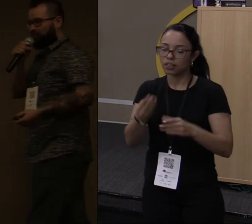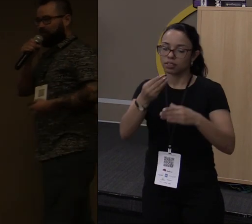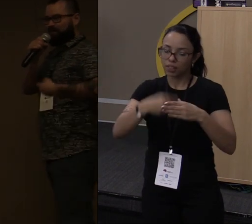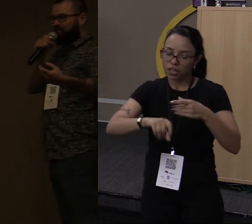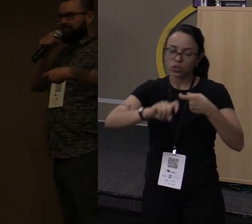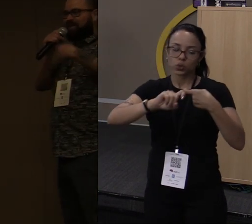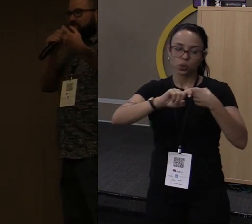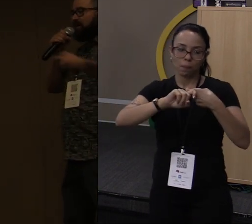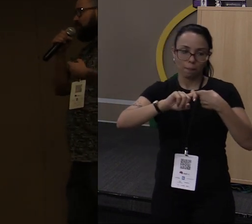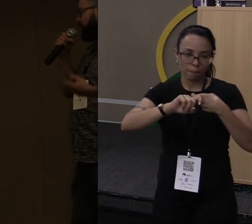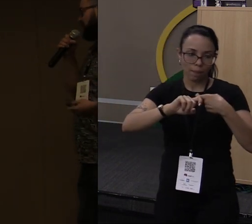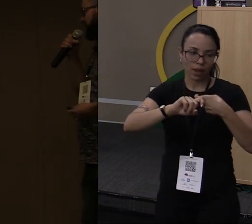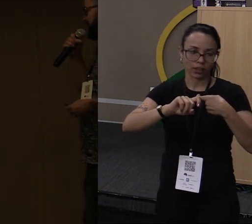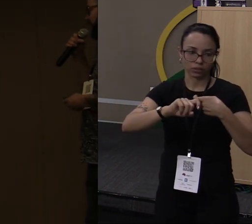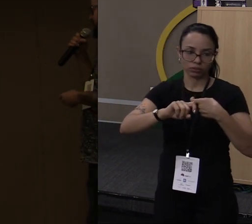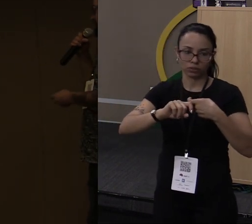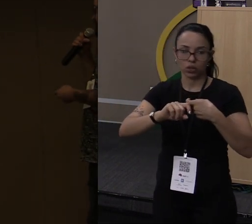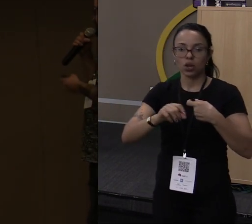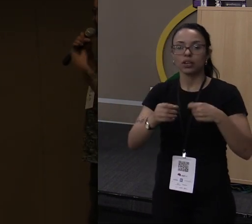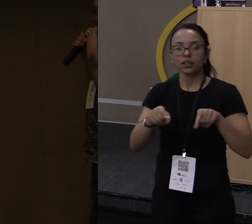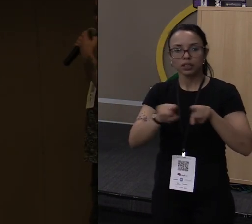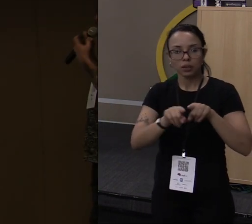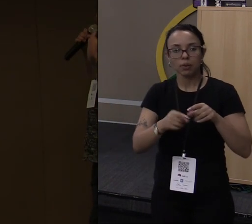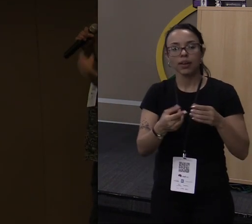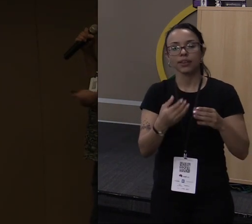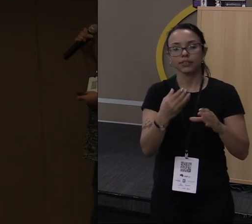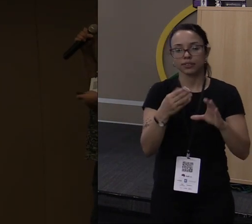acontecer num programa em C, Java ou qualquer outra linguagem.